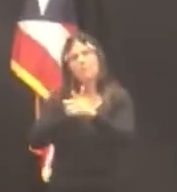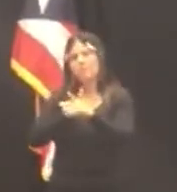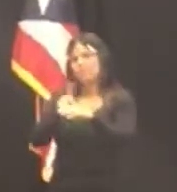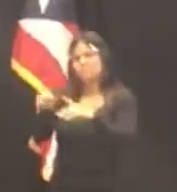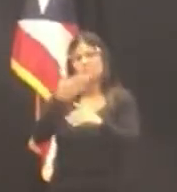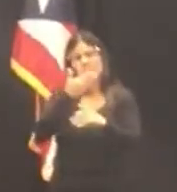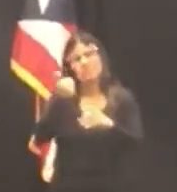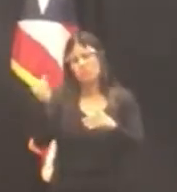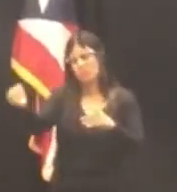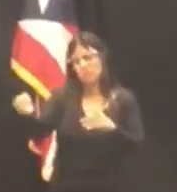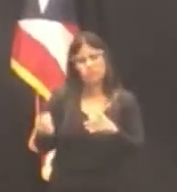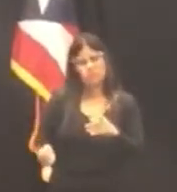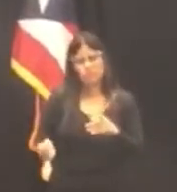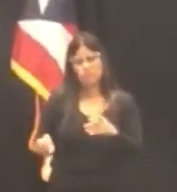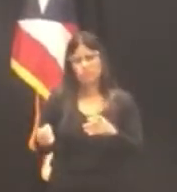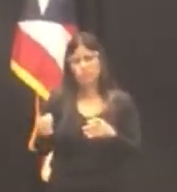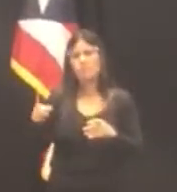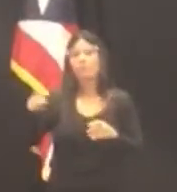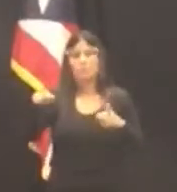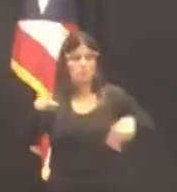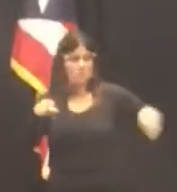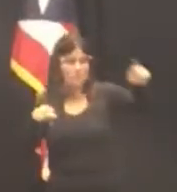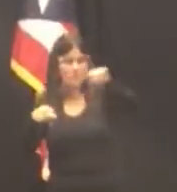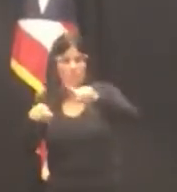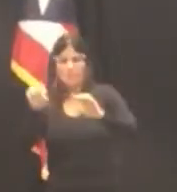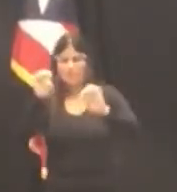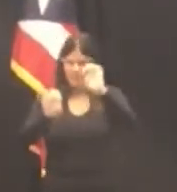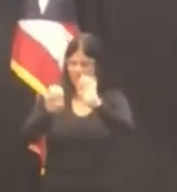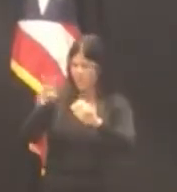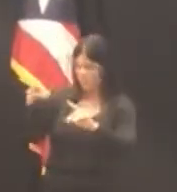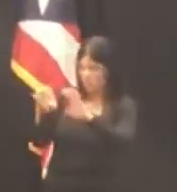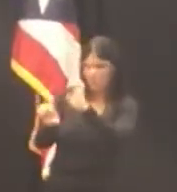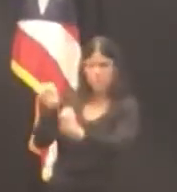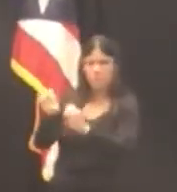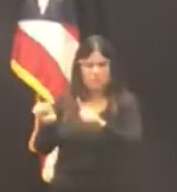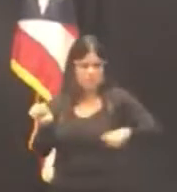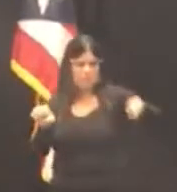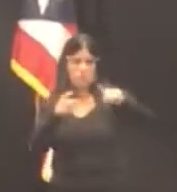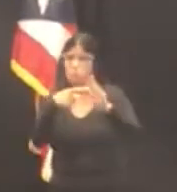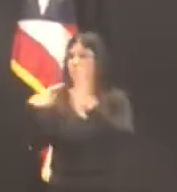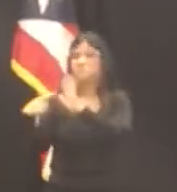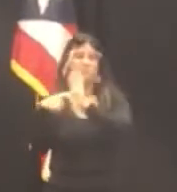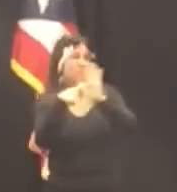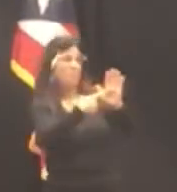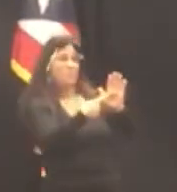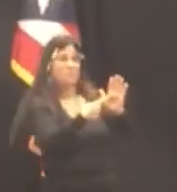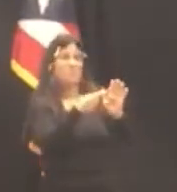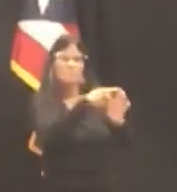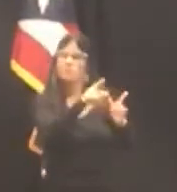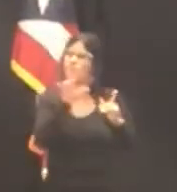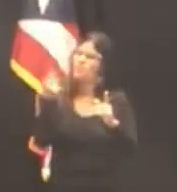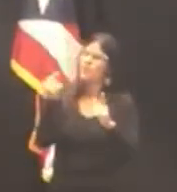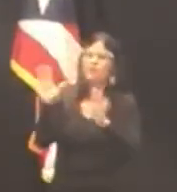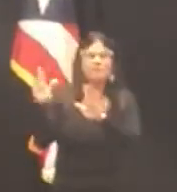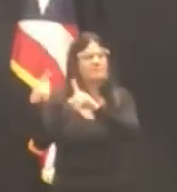para que sea evaluada y tenga la oportunidad de presentarles sus credenciales sus méritos en el